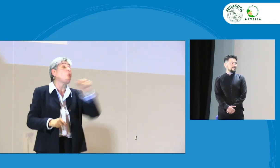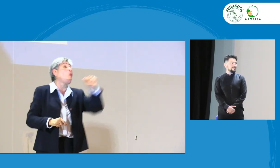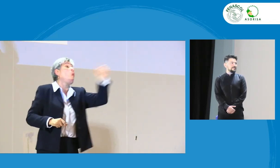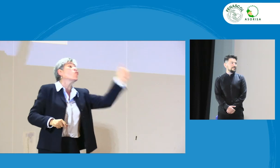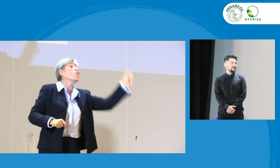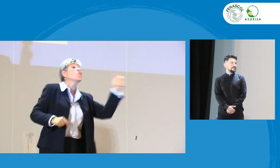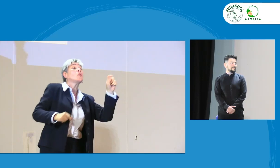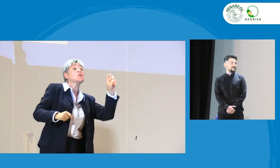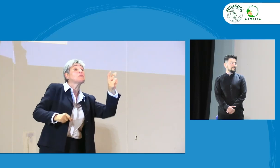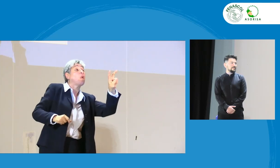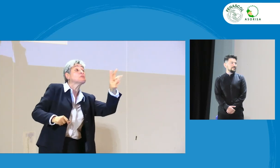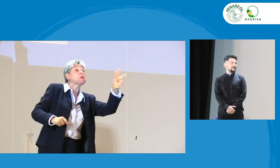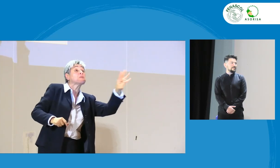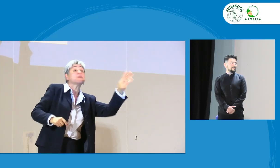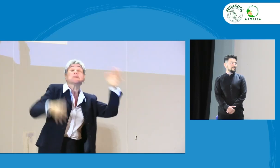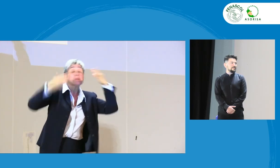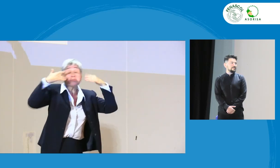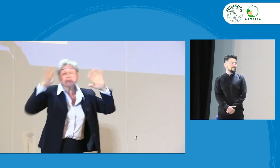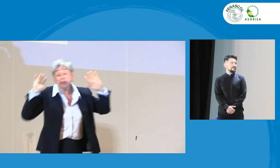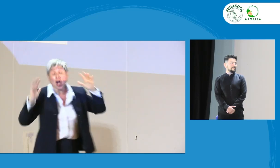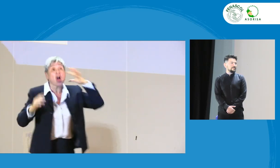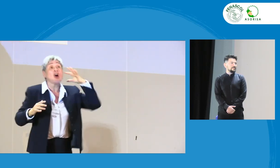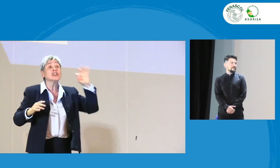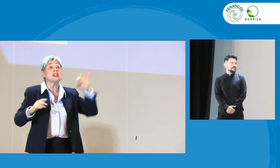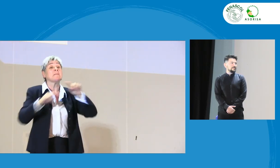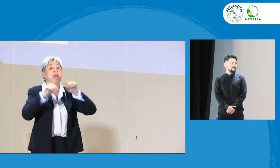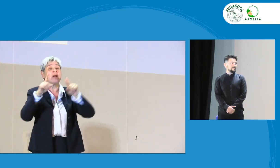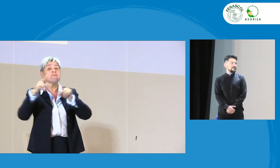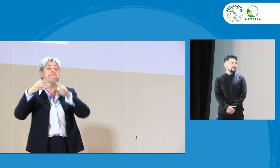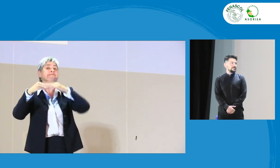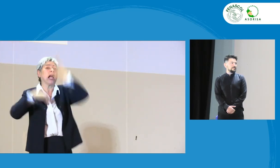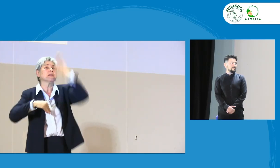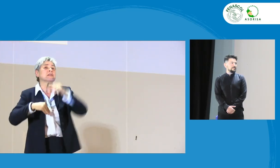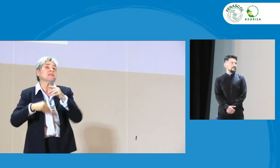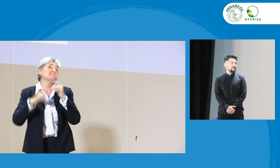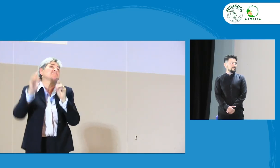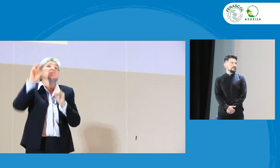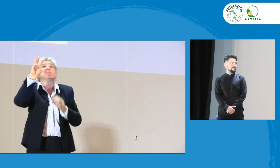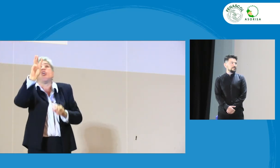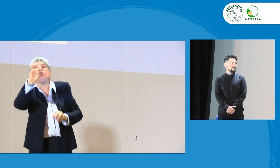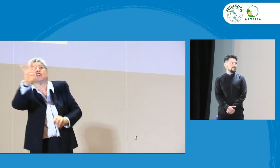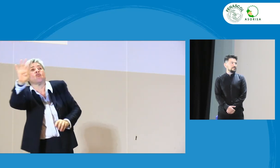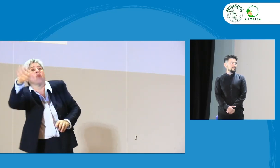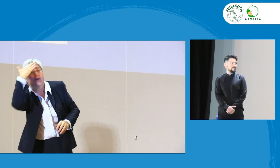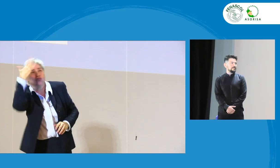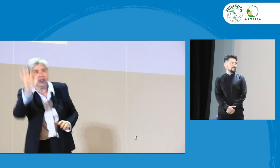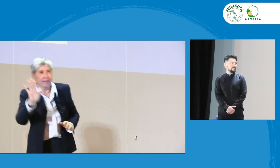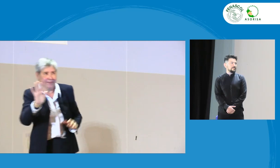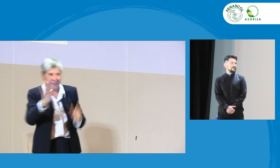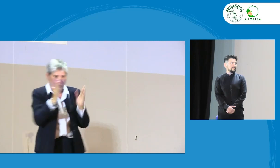No se sabe cuántas, en pues cuántos oyentes, pero digamos 8 o 9, no lo sé. Entonces,